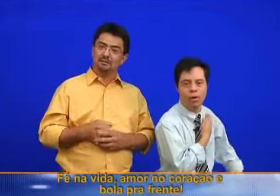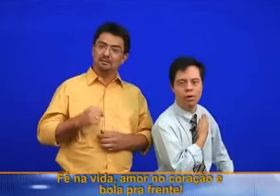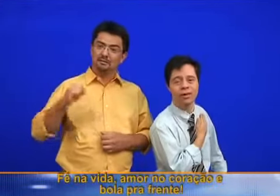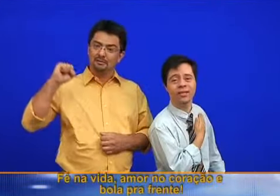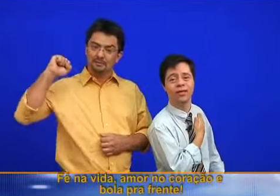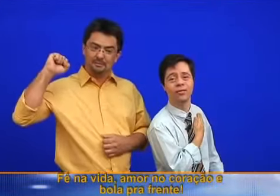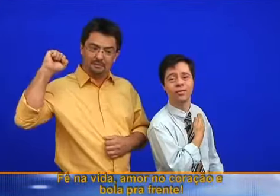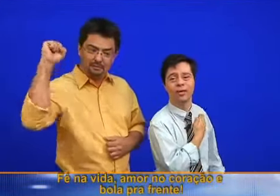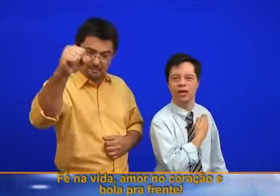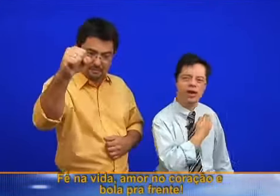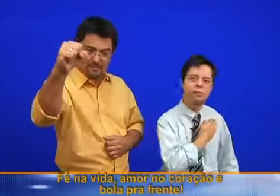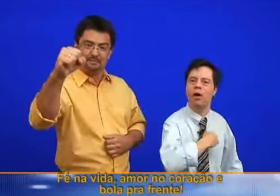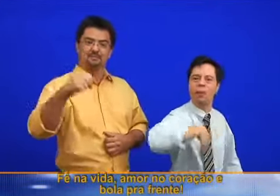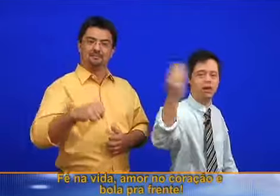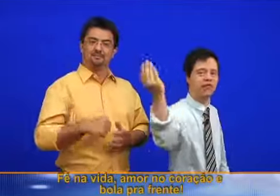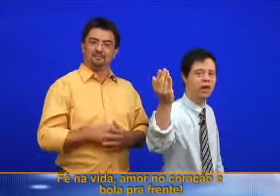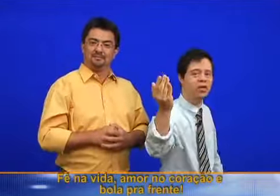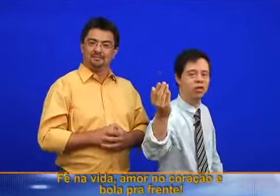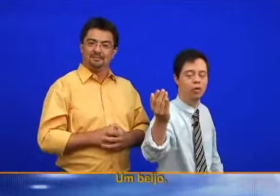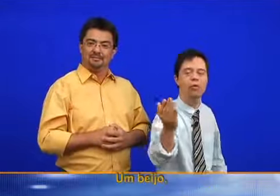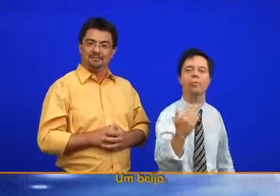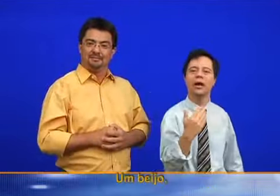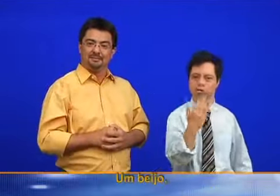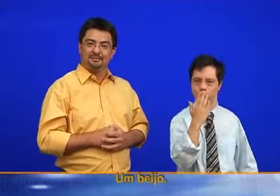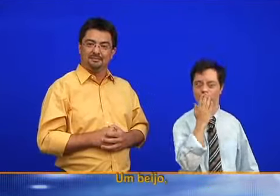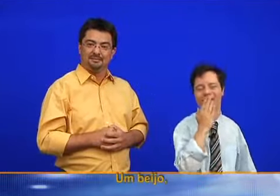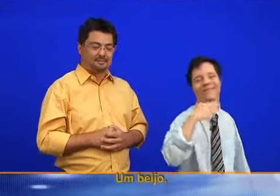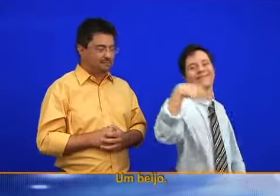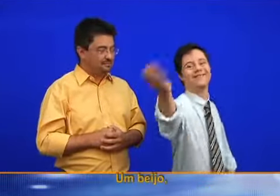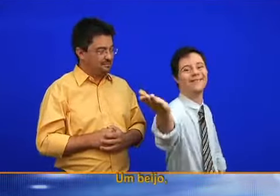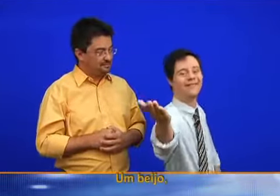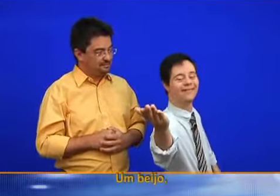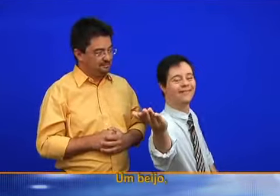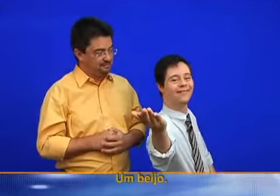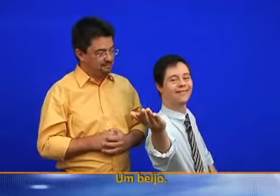amor, coração e bola para frente. Um beijo!